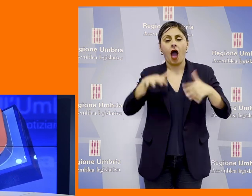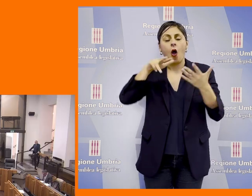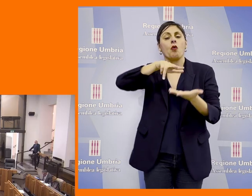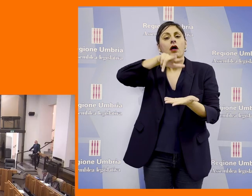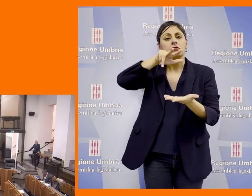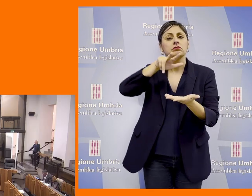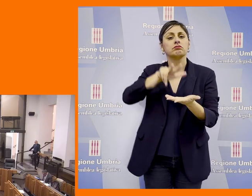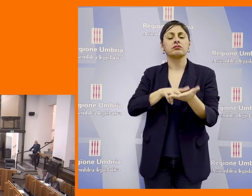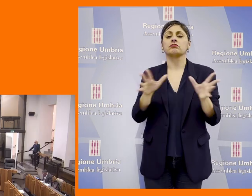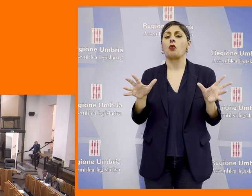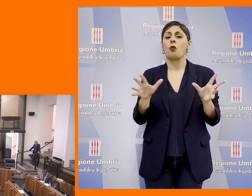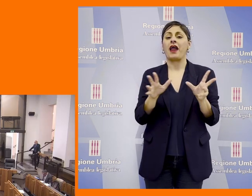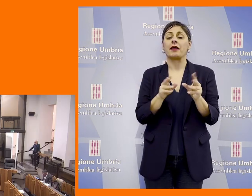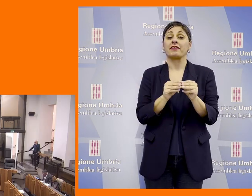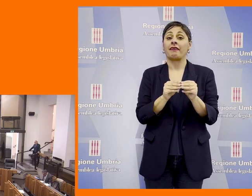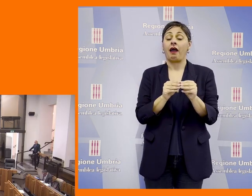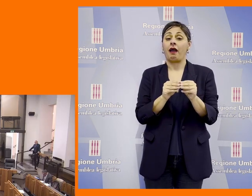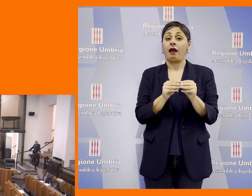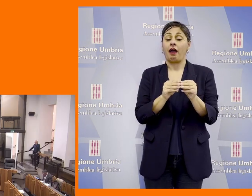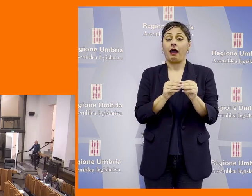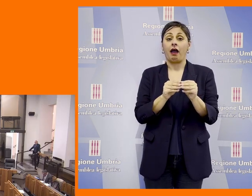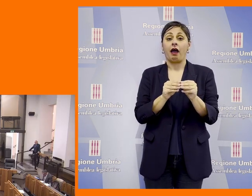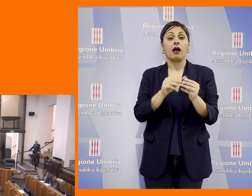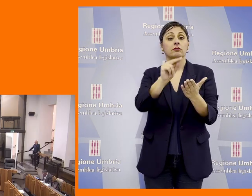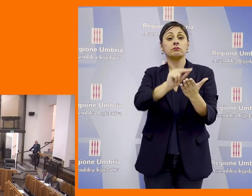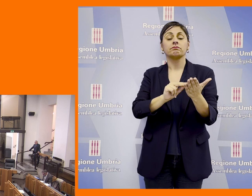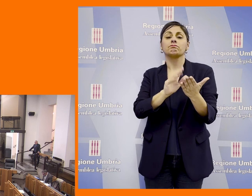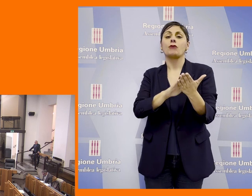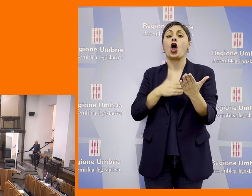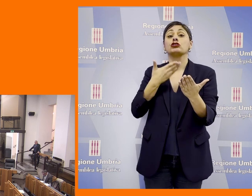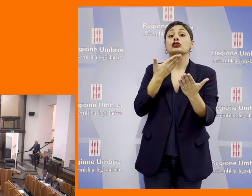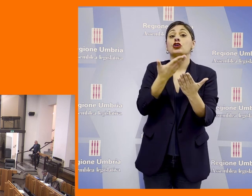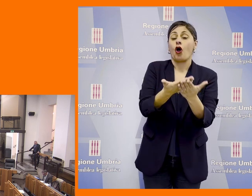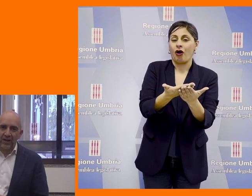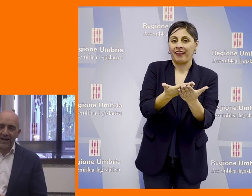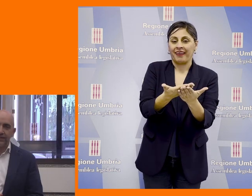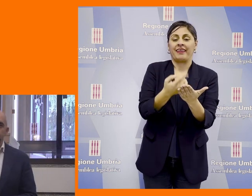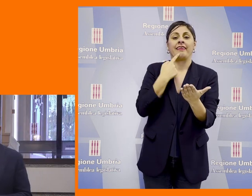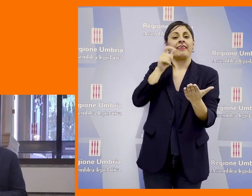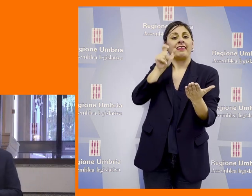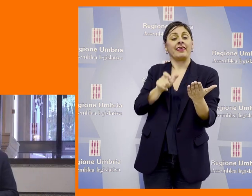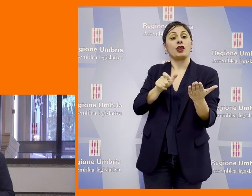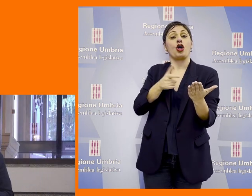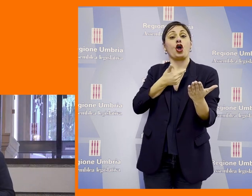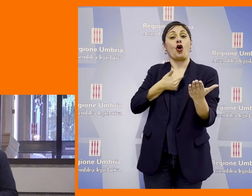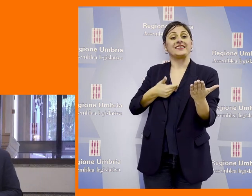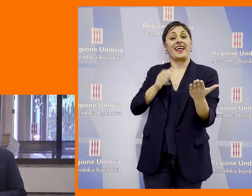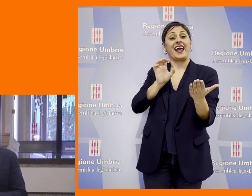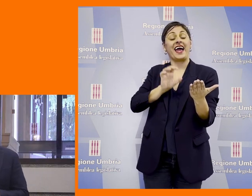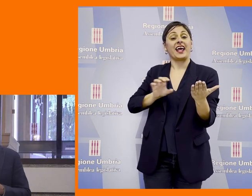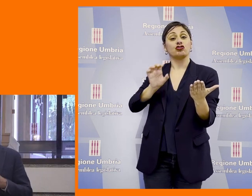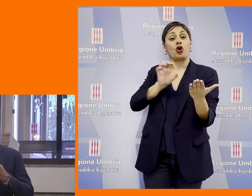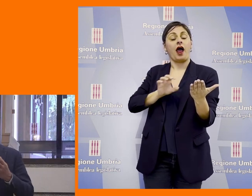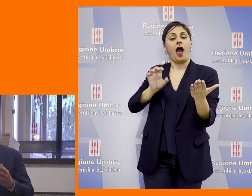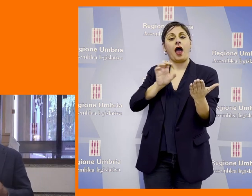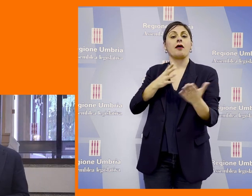Cesaroni ha approvato all'unanimità il dispositivo della mozione presentata dal consigliere